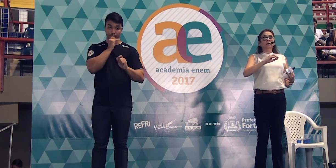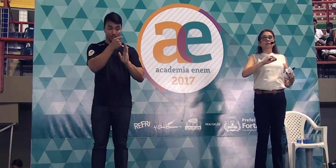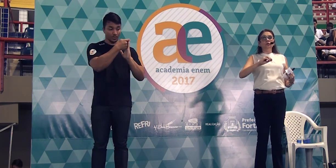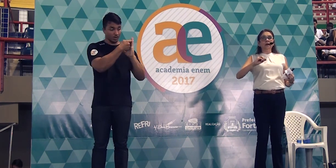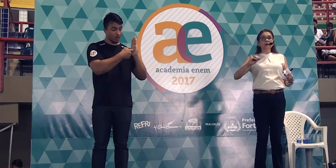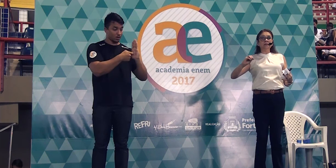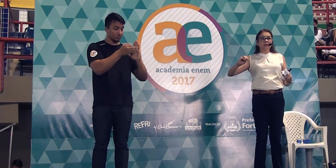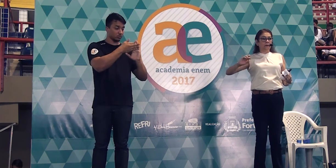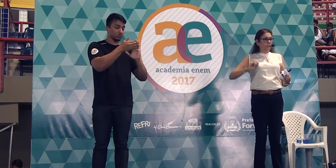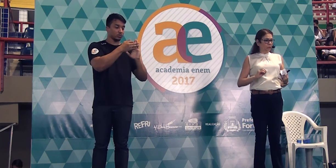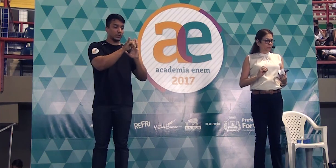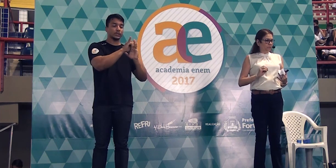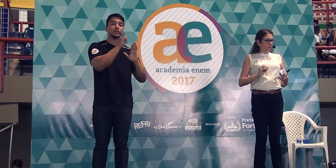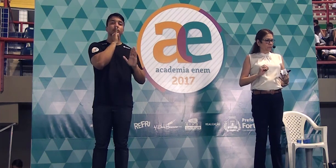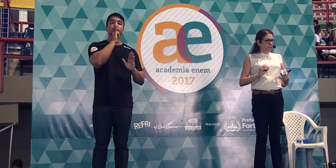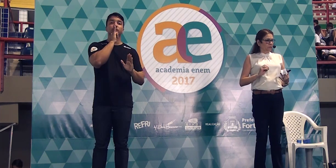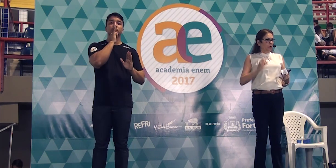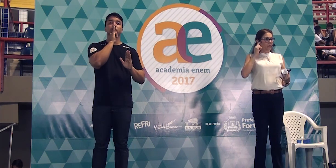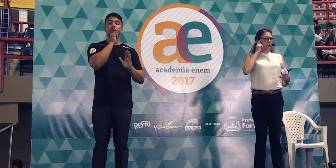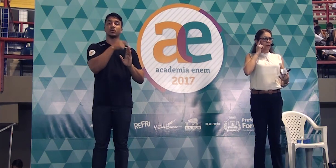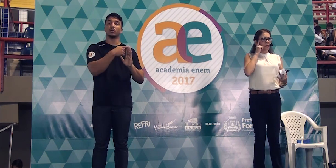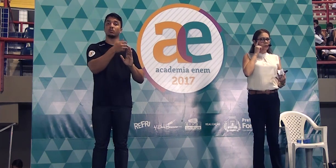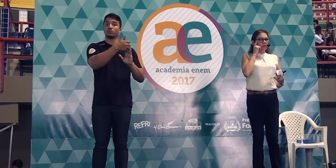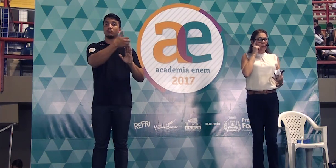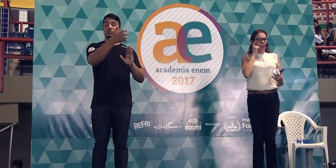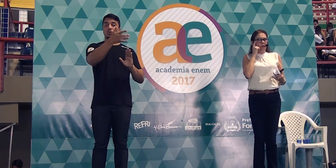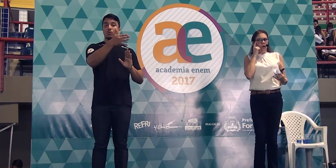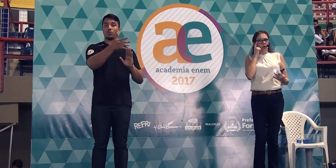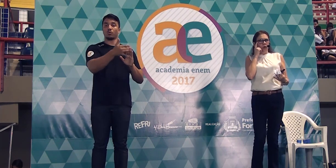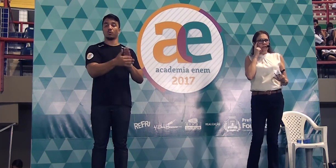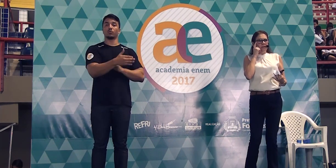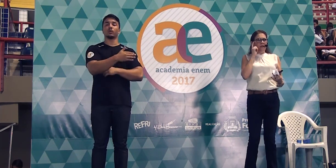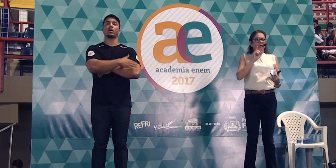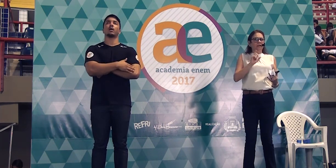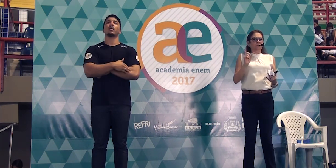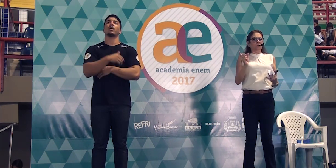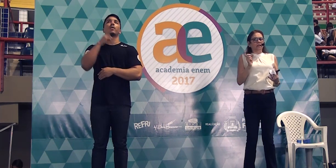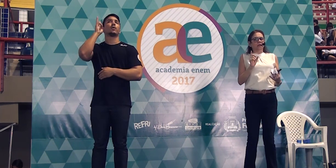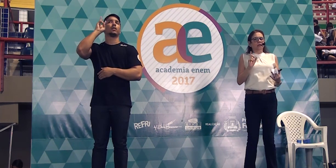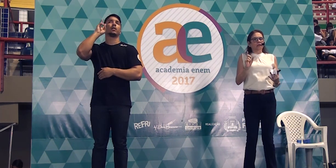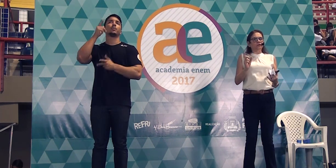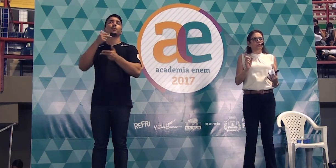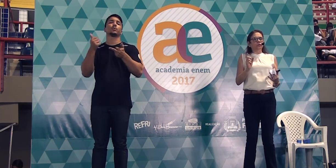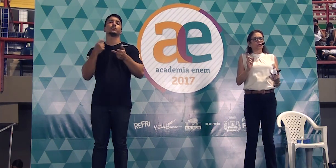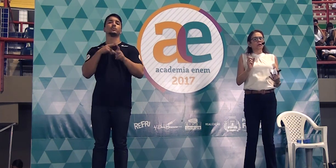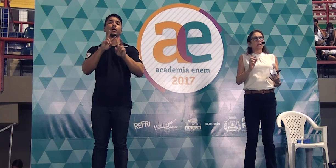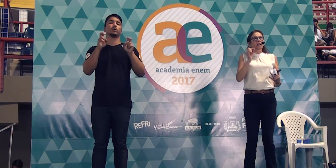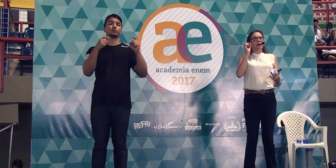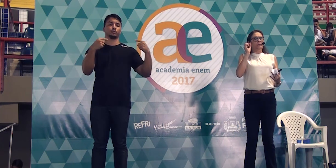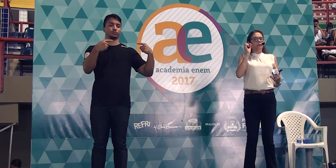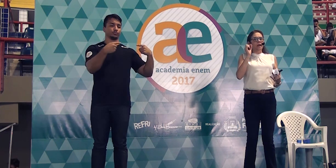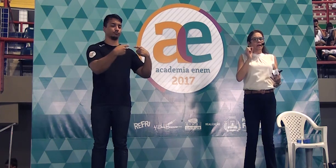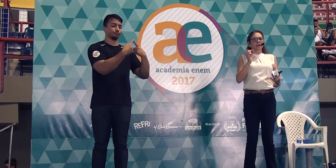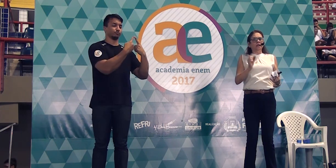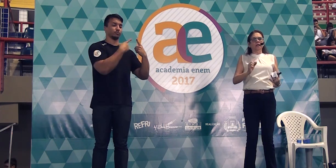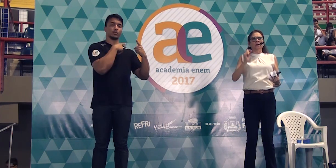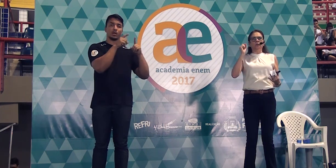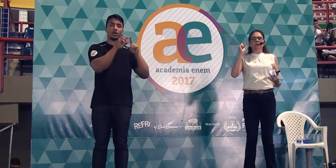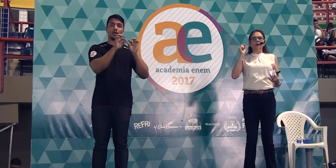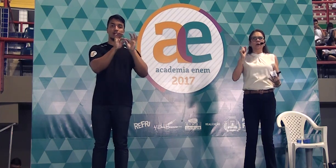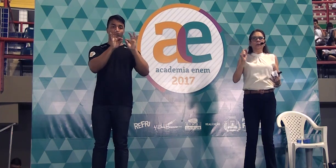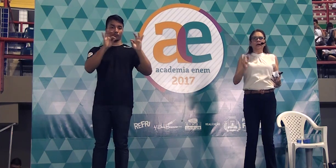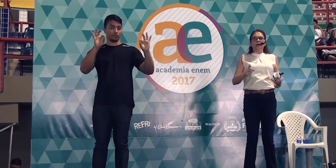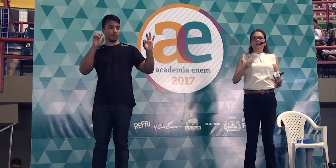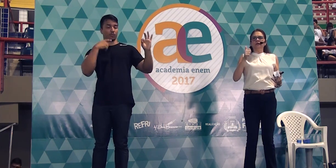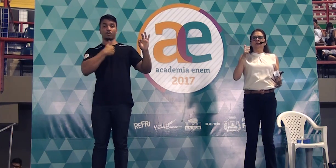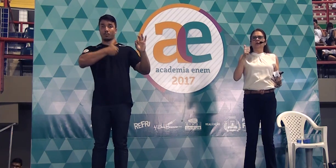dando um exemplo. Eu me lembro de alguma coisa relacionada àquele assunto e na primeira linha,